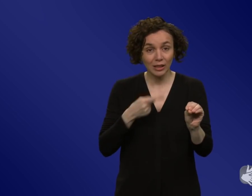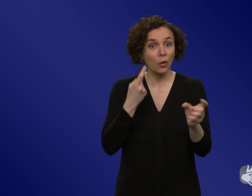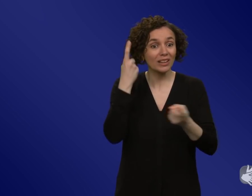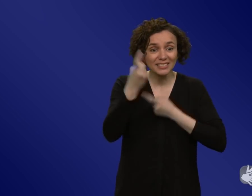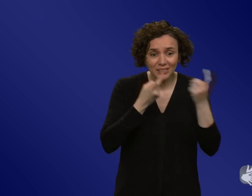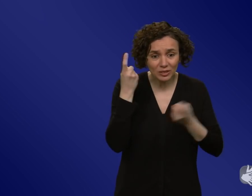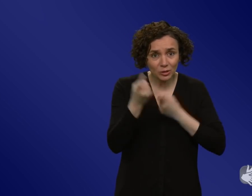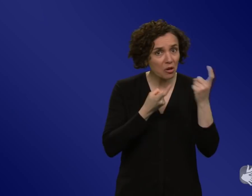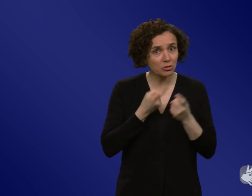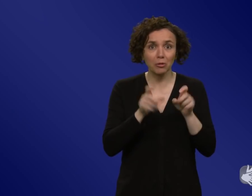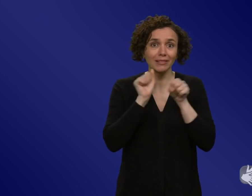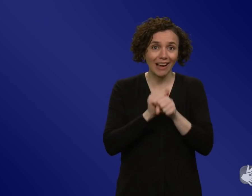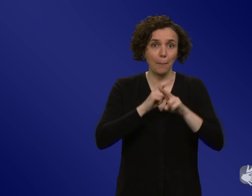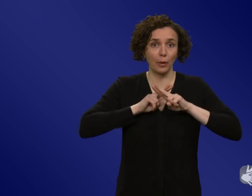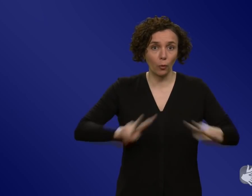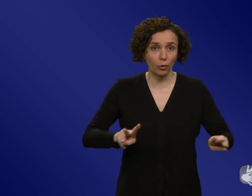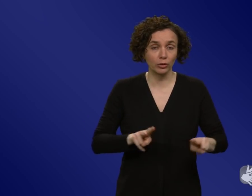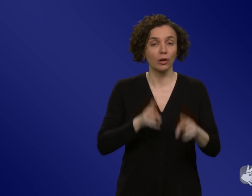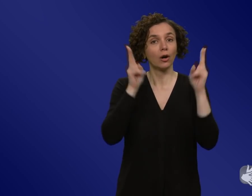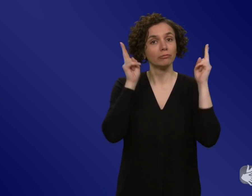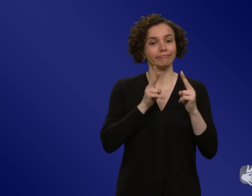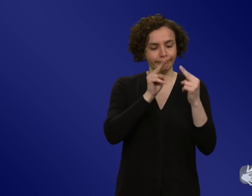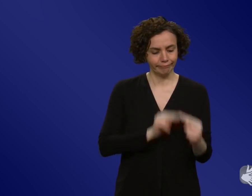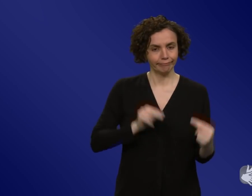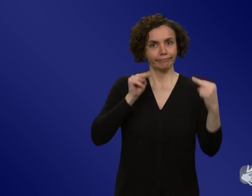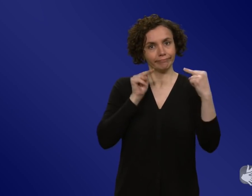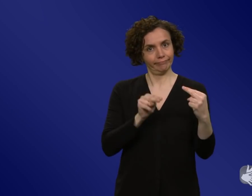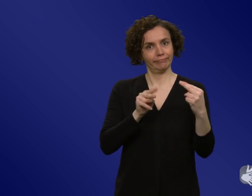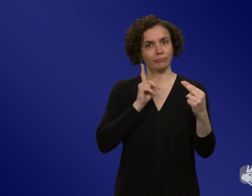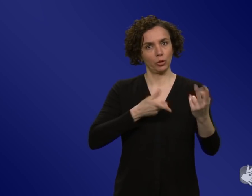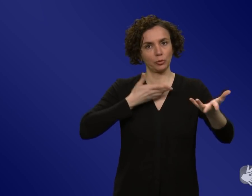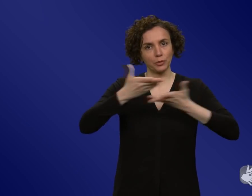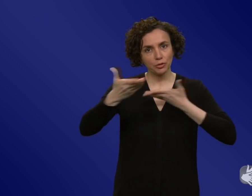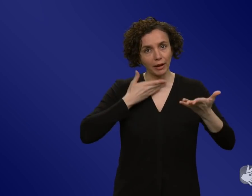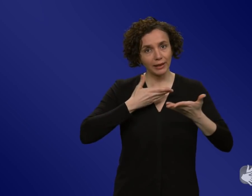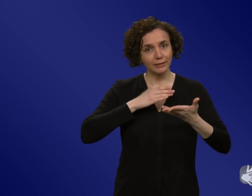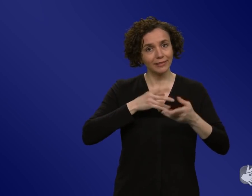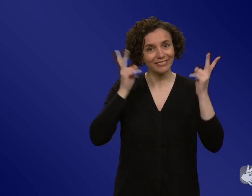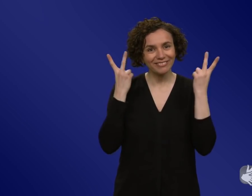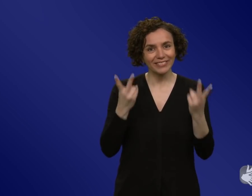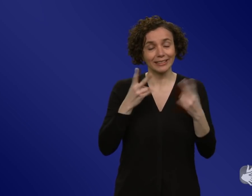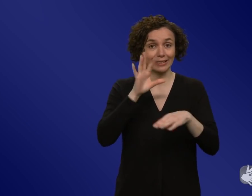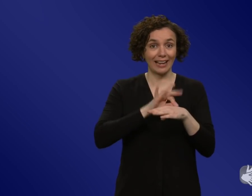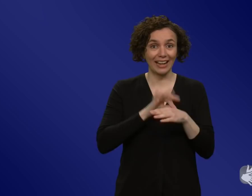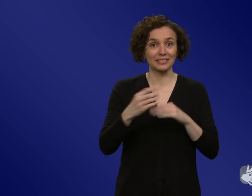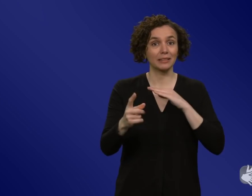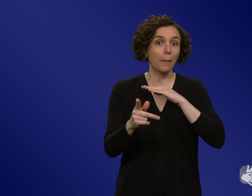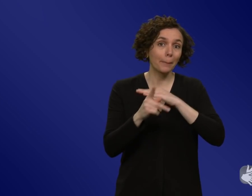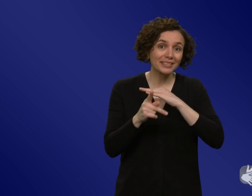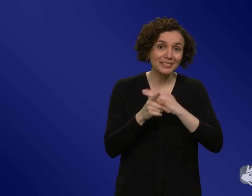auf Augenhöhe. Das ganz persönliche Ärztin-Patienten-Gespräch ist natürlich beispielsweise wahnsinnig wichtig, weil